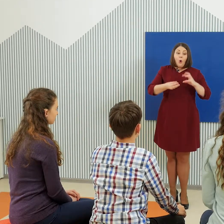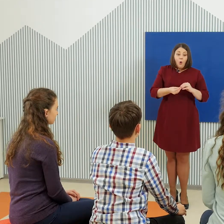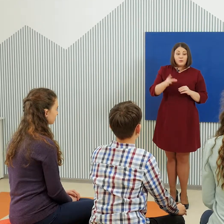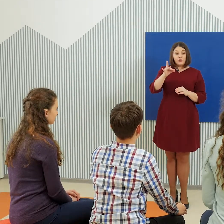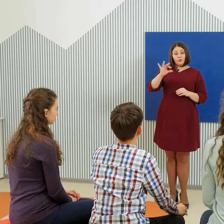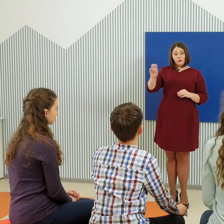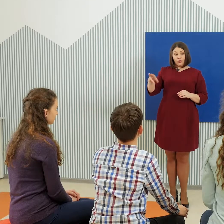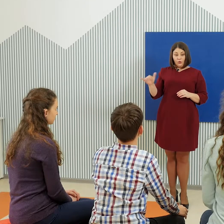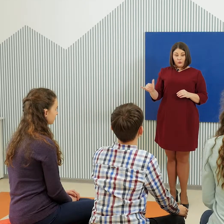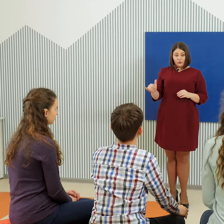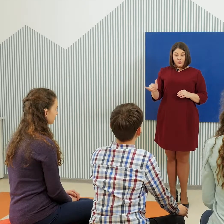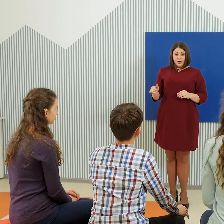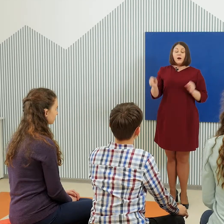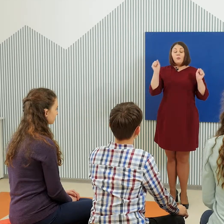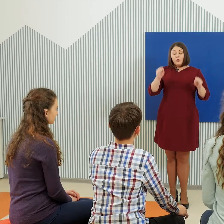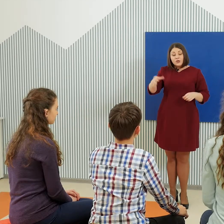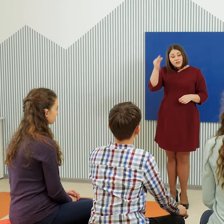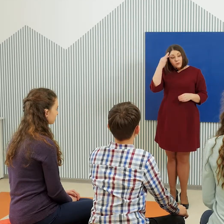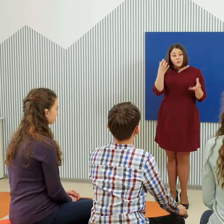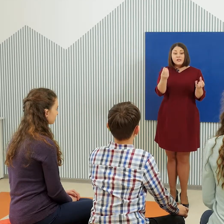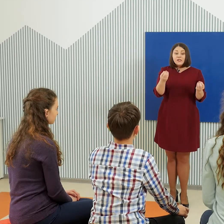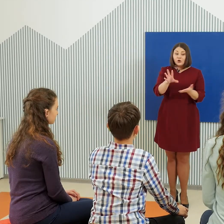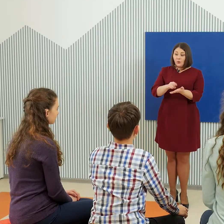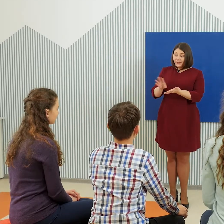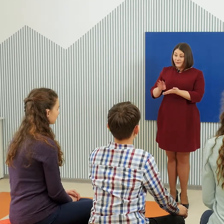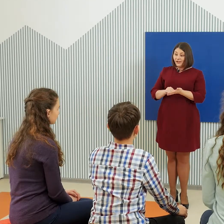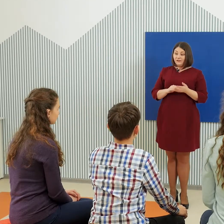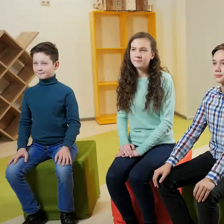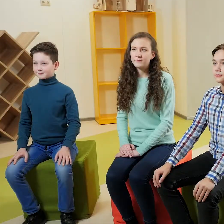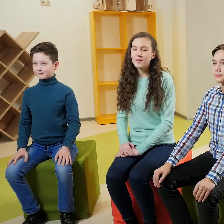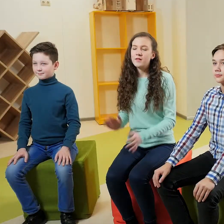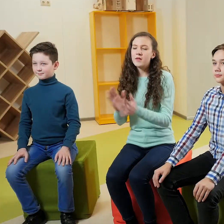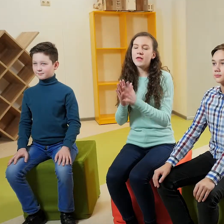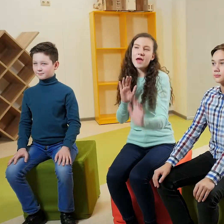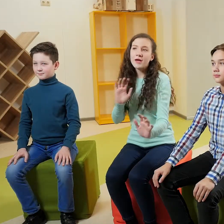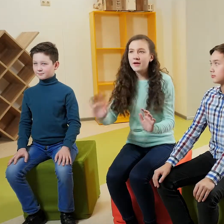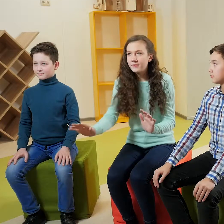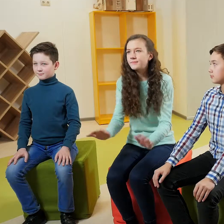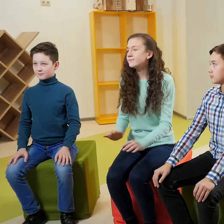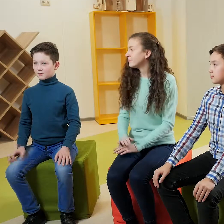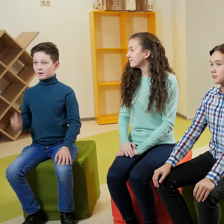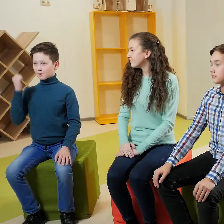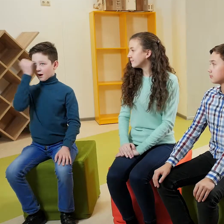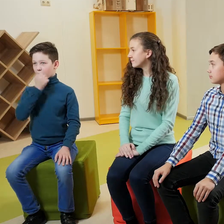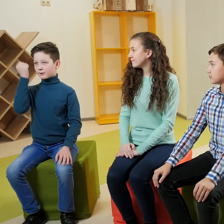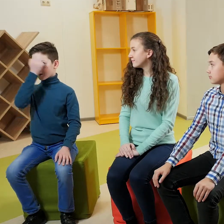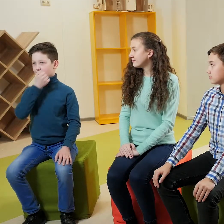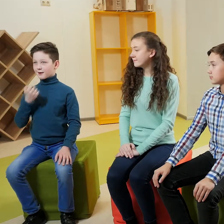общему роду. Можете вспомнить ещё примеры? Неряха, работяга,